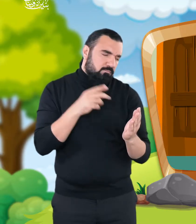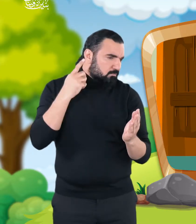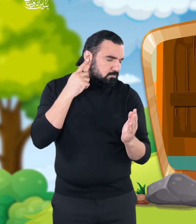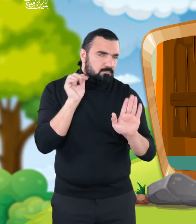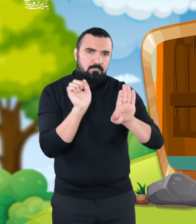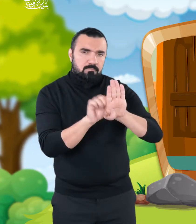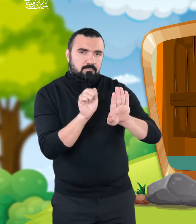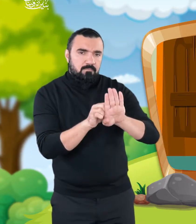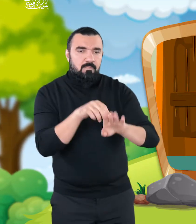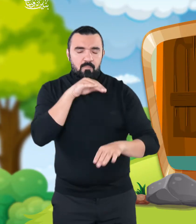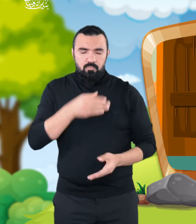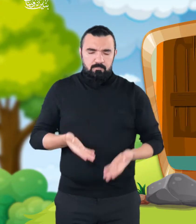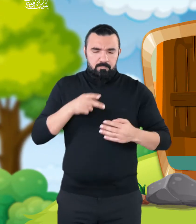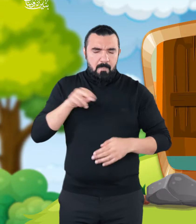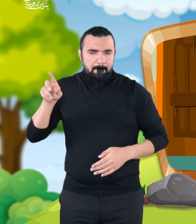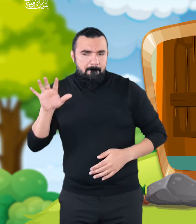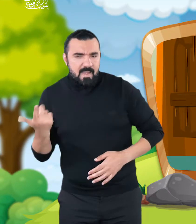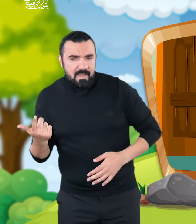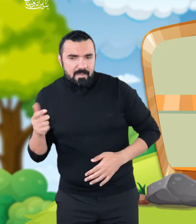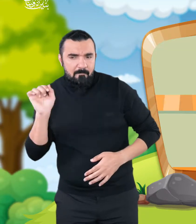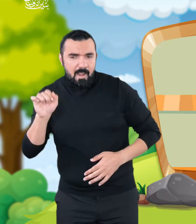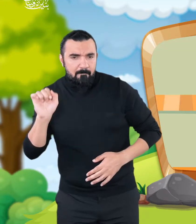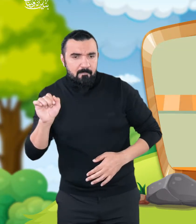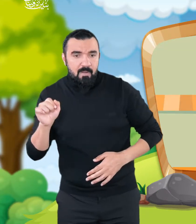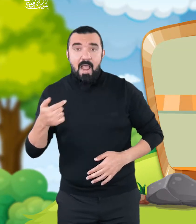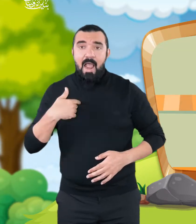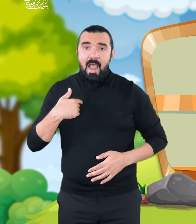من بالباب؟ إنه أنا يا أبي